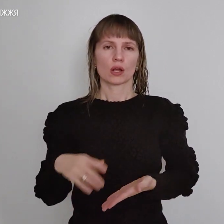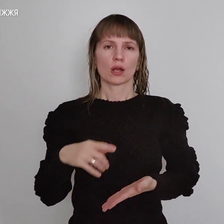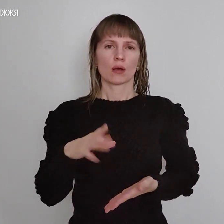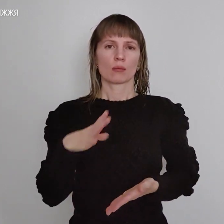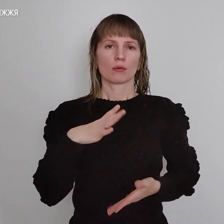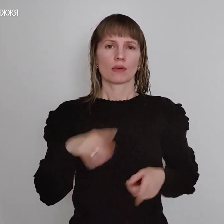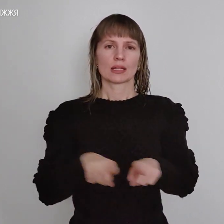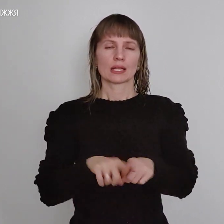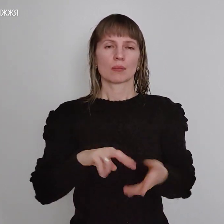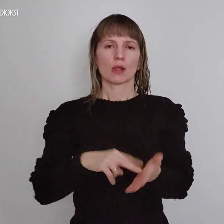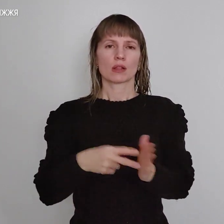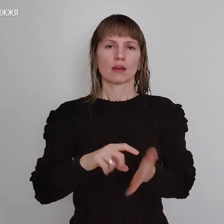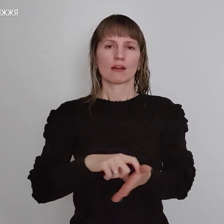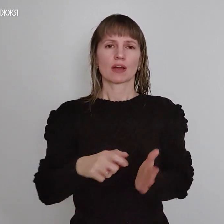планувальні квартири, де